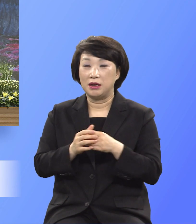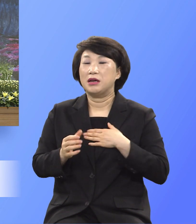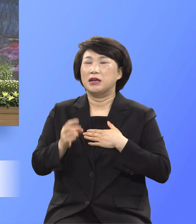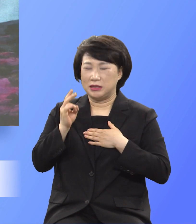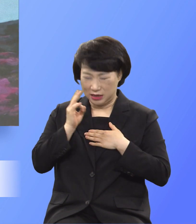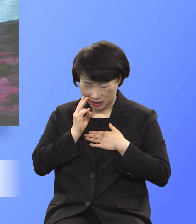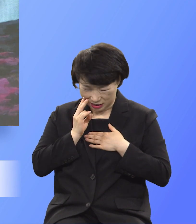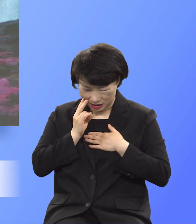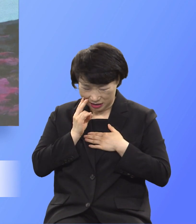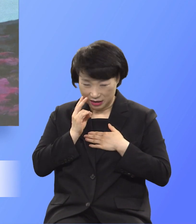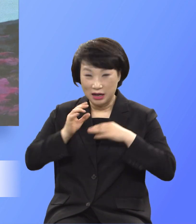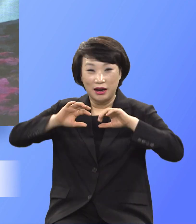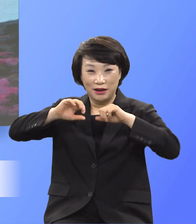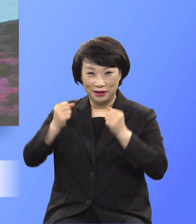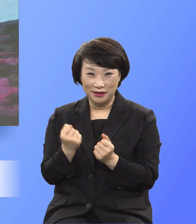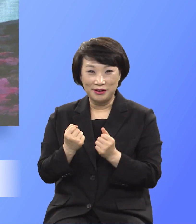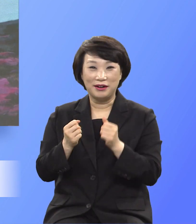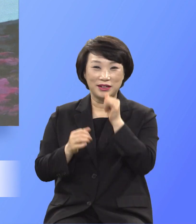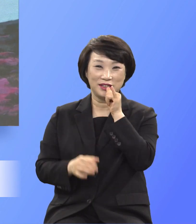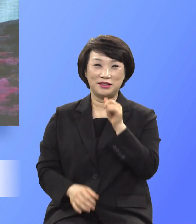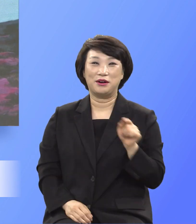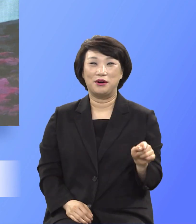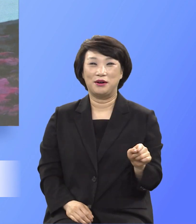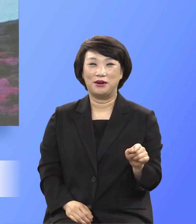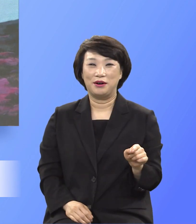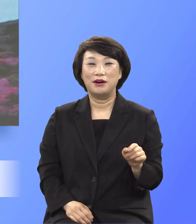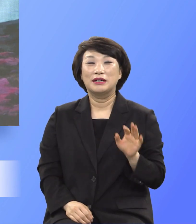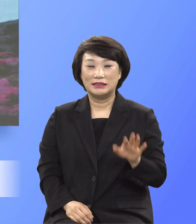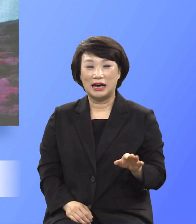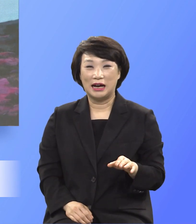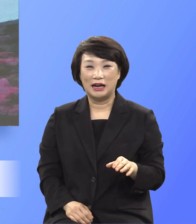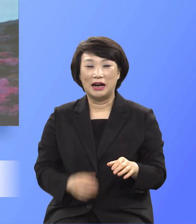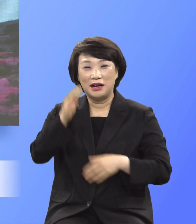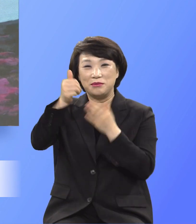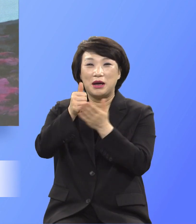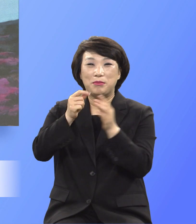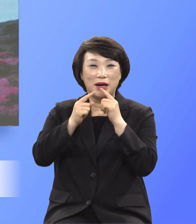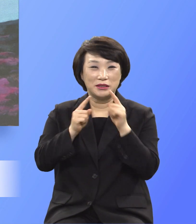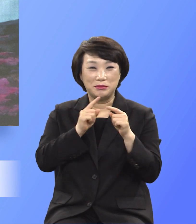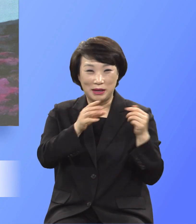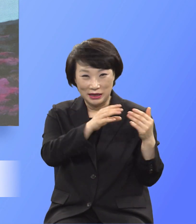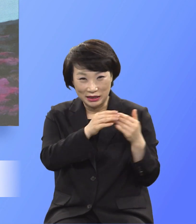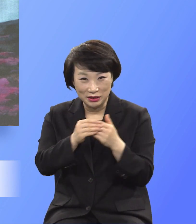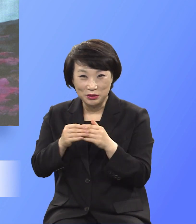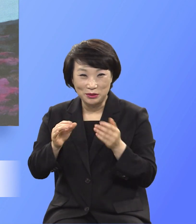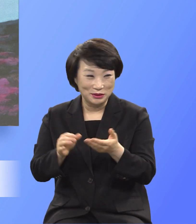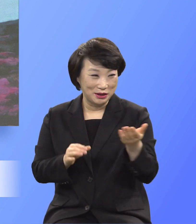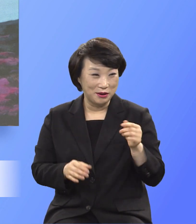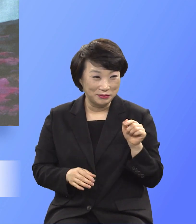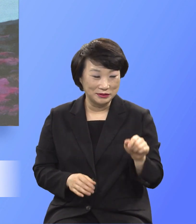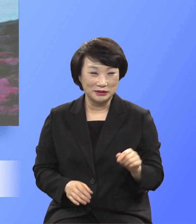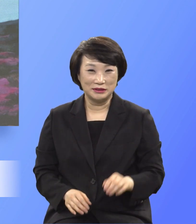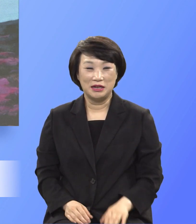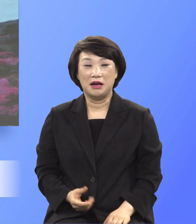압도당하고 지배와도서 세부츠가 자석의 힘에 의해